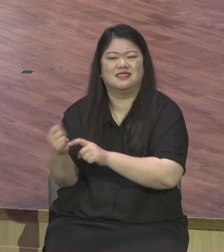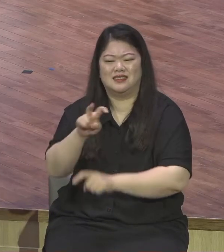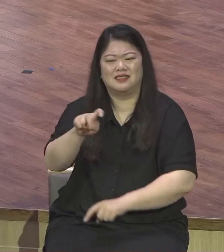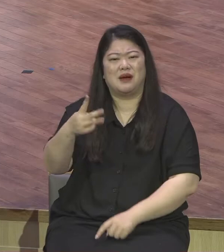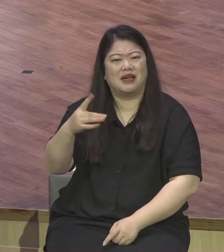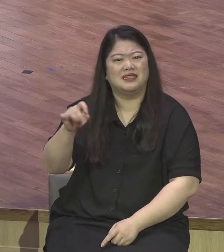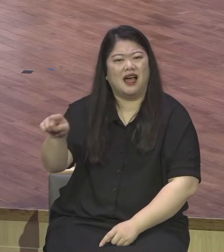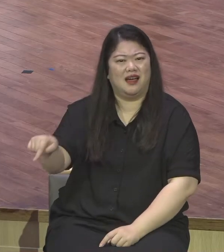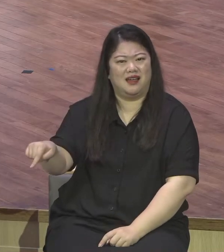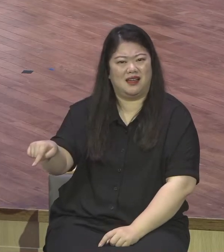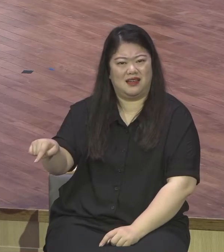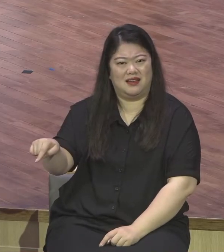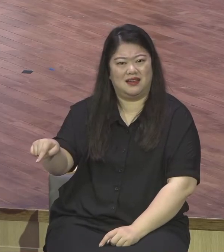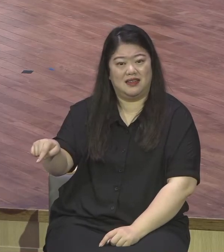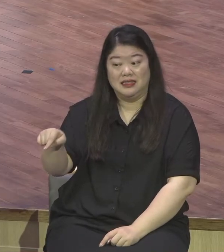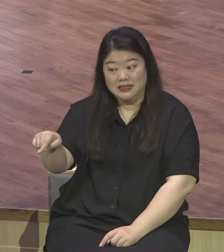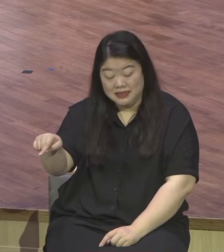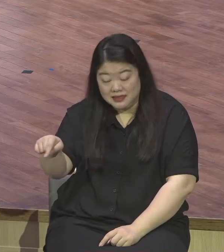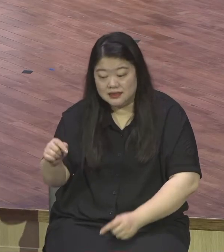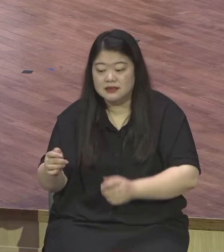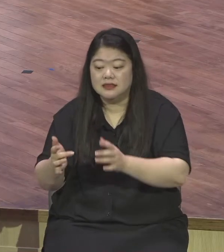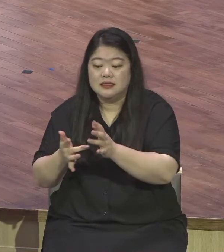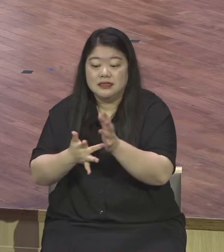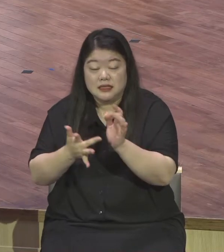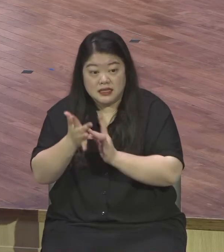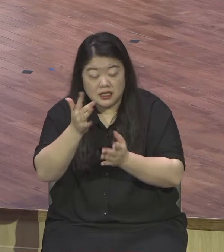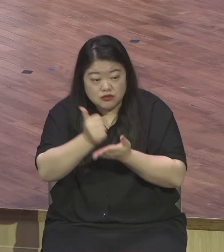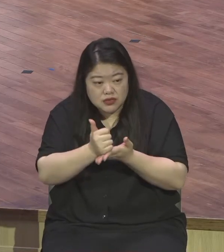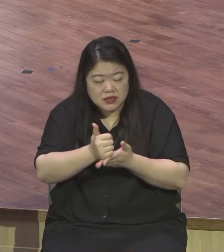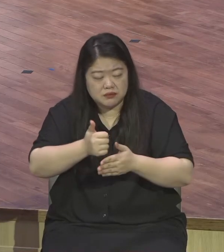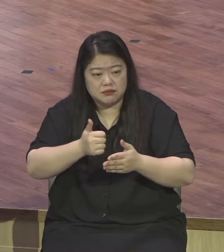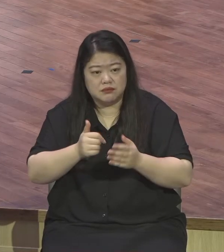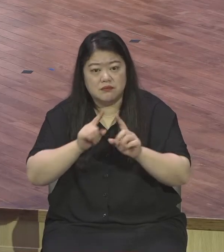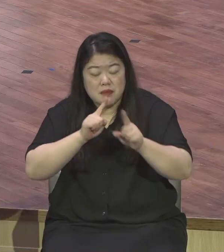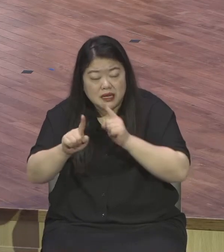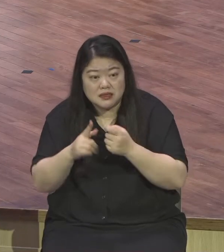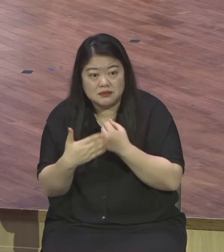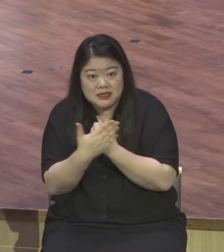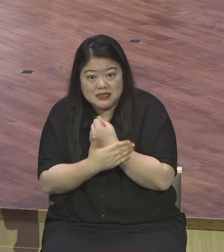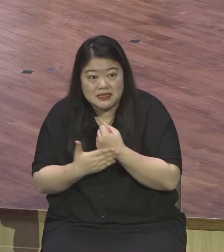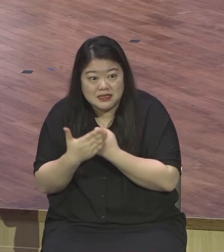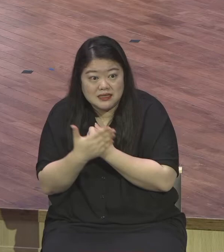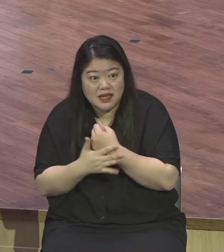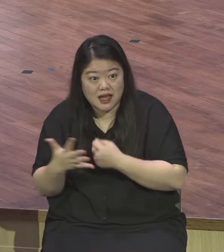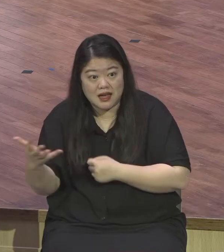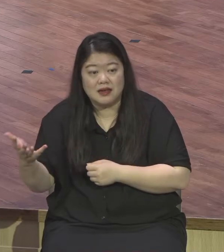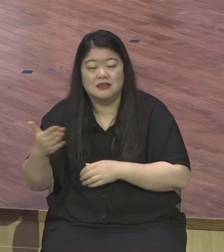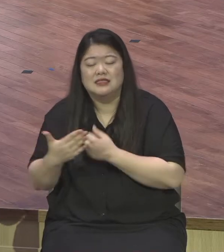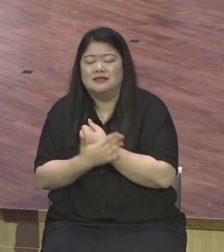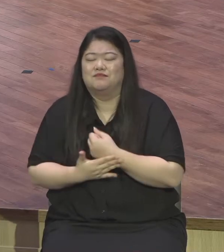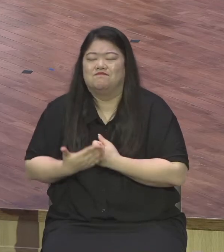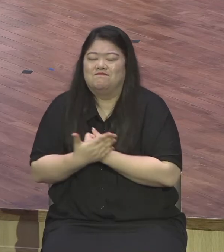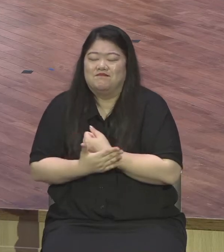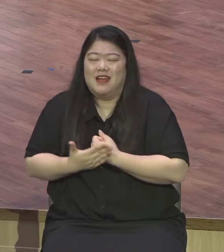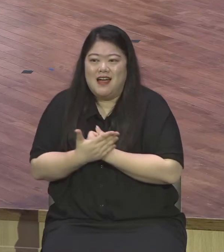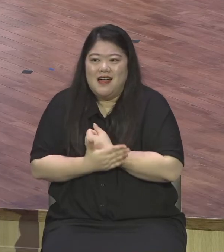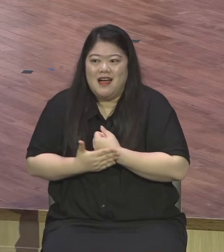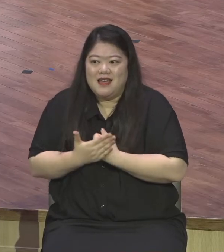예수님의 말씀을 통해서 깊은 은혜를 받은 사람이 한마디로 은혜의 강물 속에 있었어요